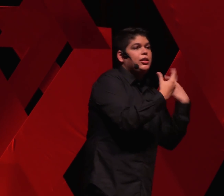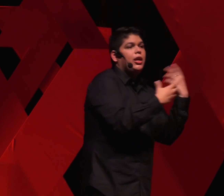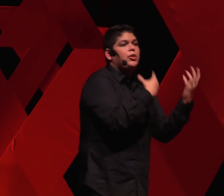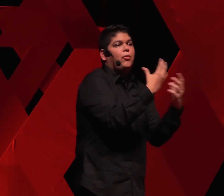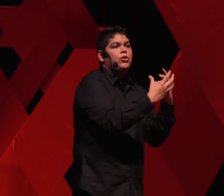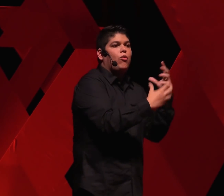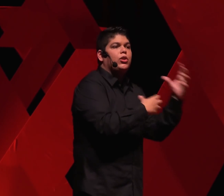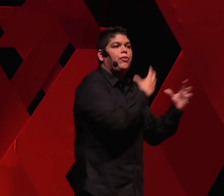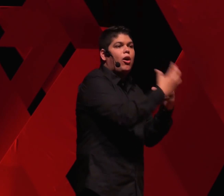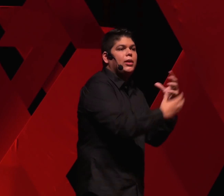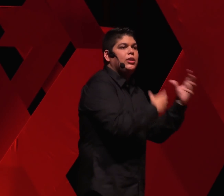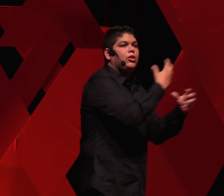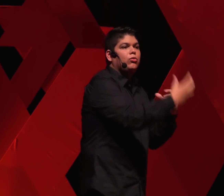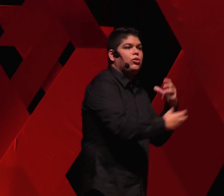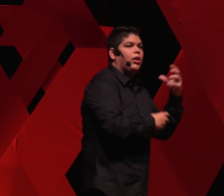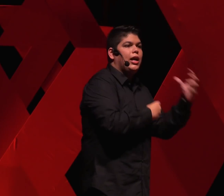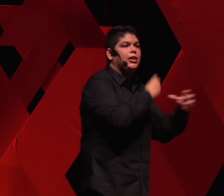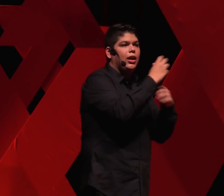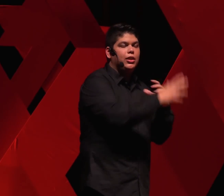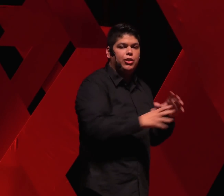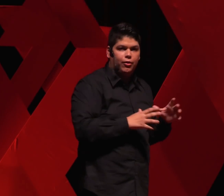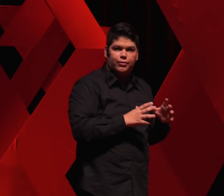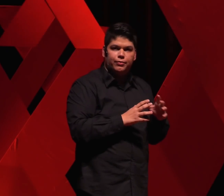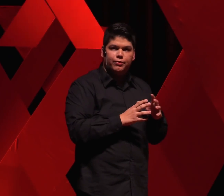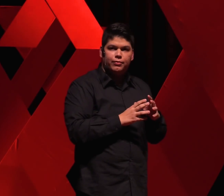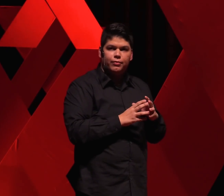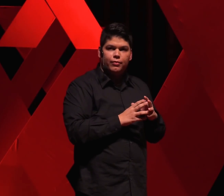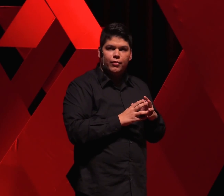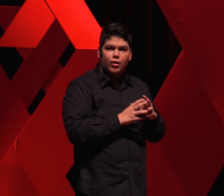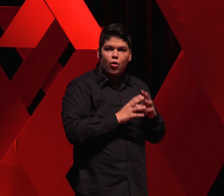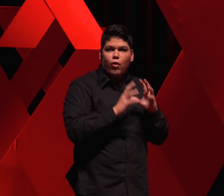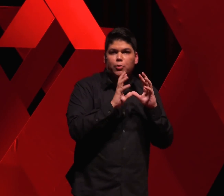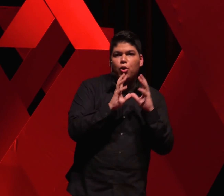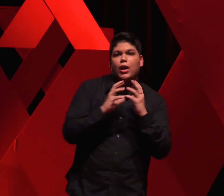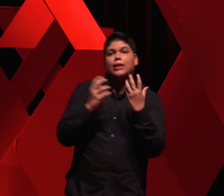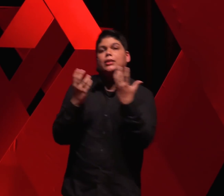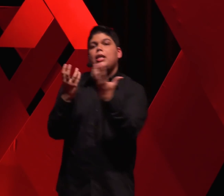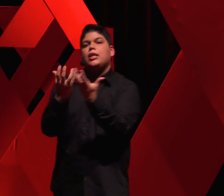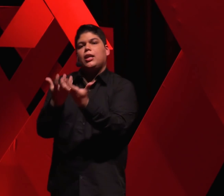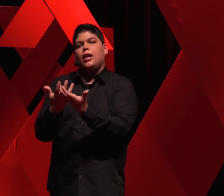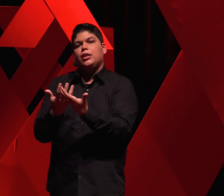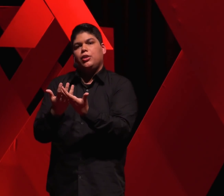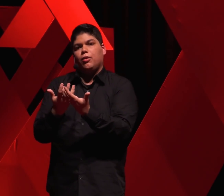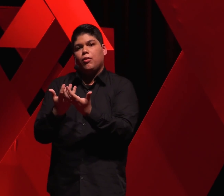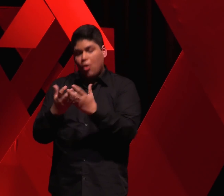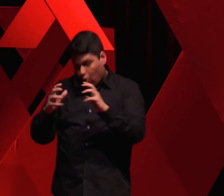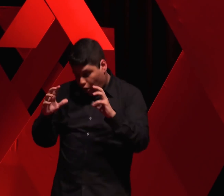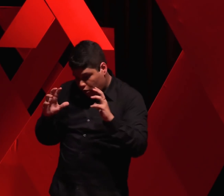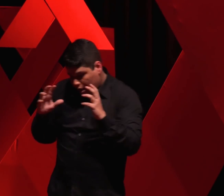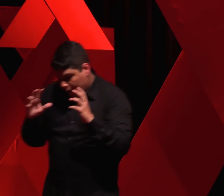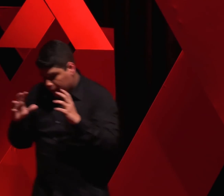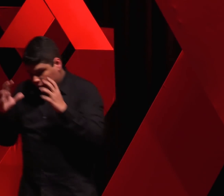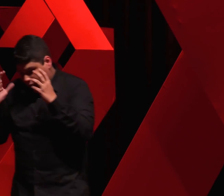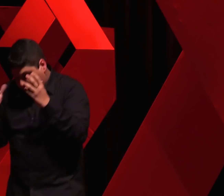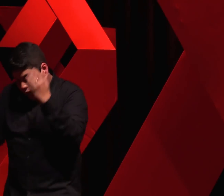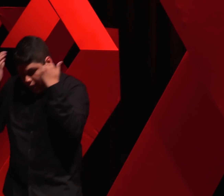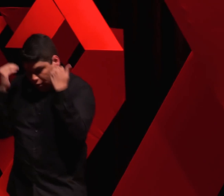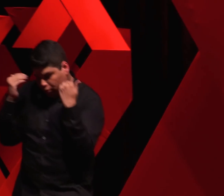a gente responde com as formas institucionais da religião. Com as burocracias da religião. Ou referindo